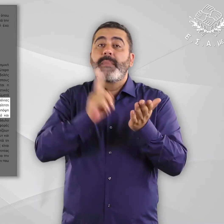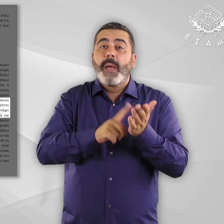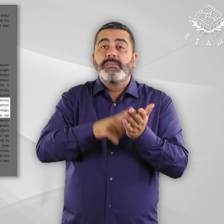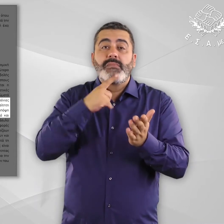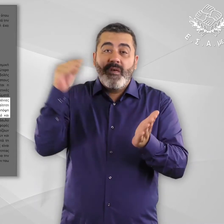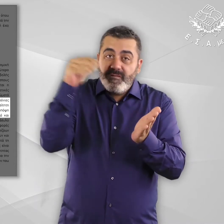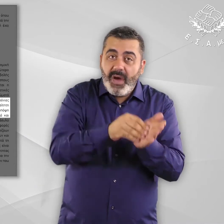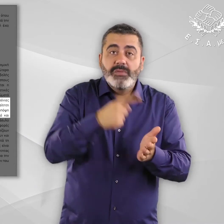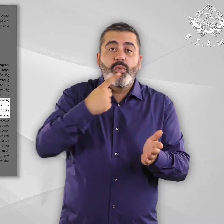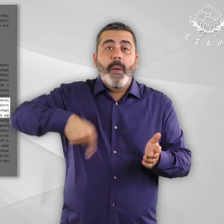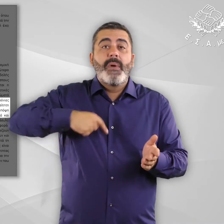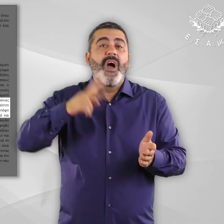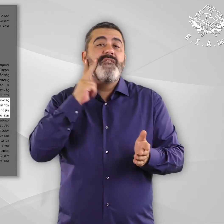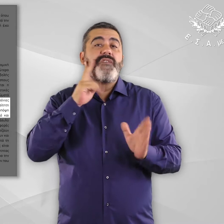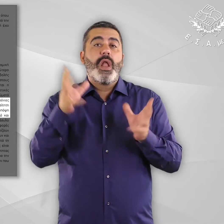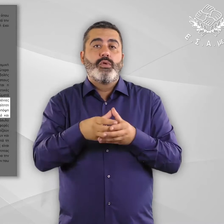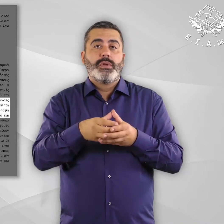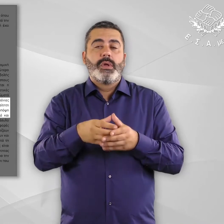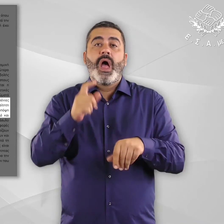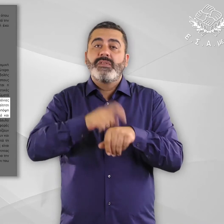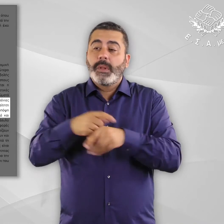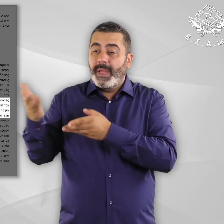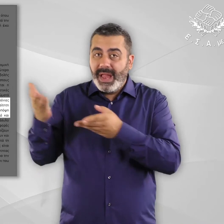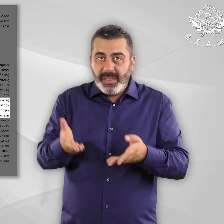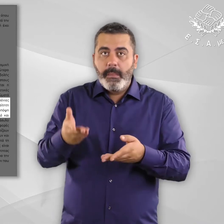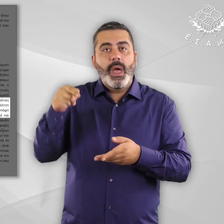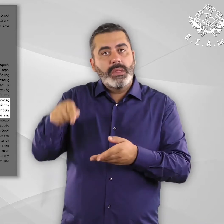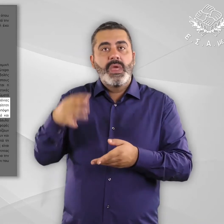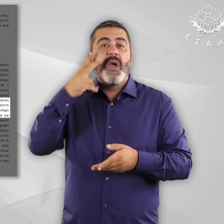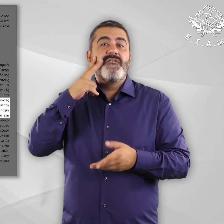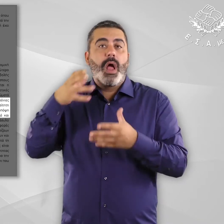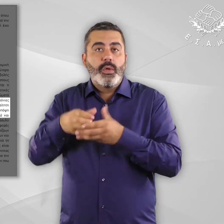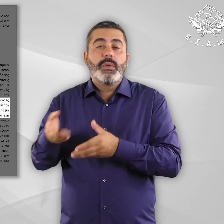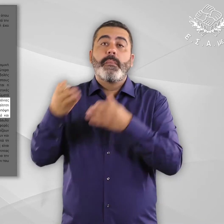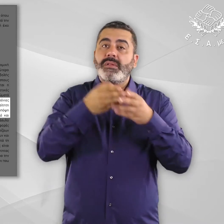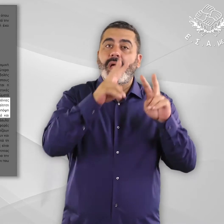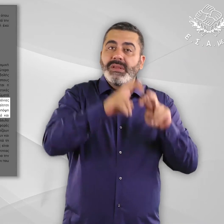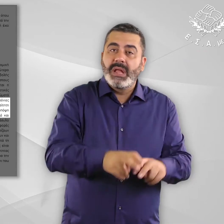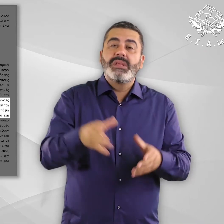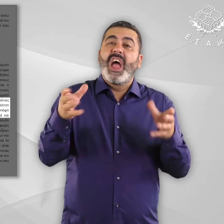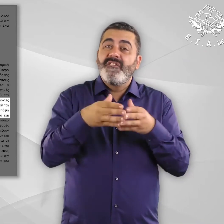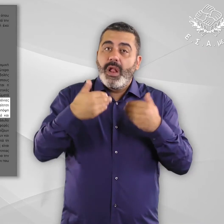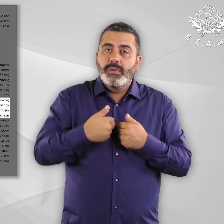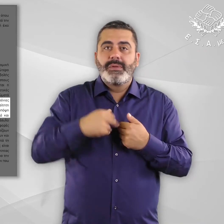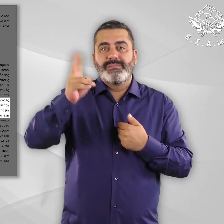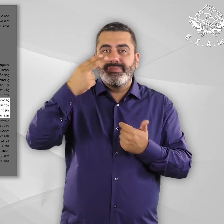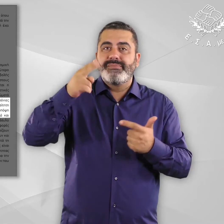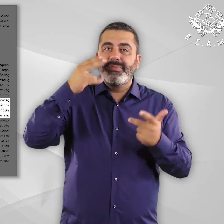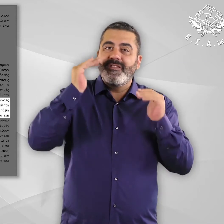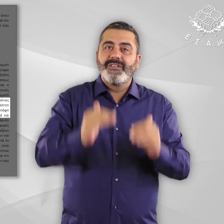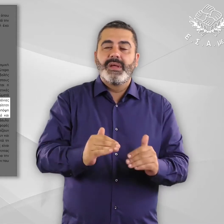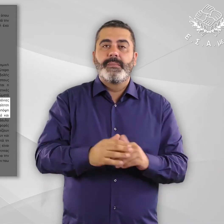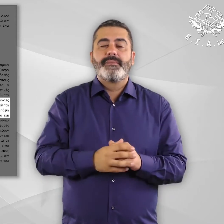ότι η ευαλωτότητά τους λαμβάνεται υπόψη σε όλες τις διαδικασίες υποδοχής και ταυτοποίησης, αλλά και κατάθεσης και